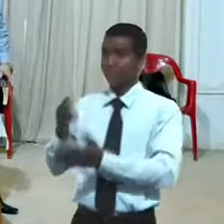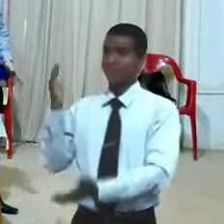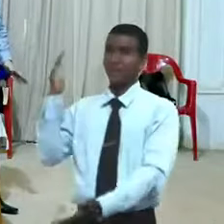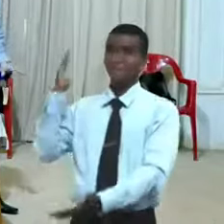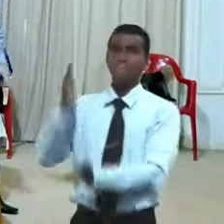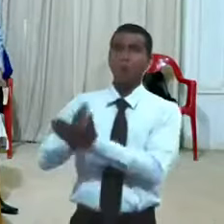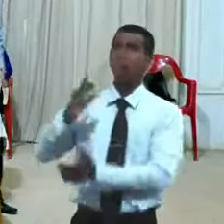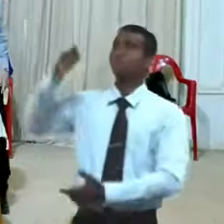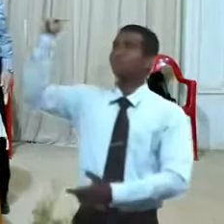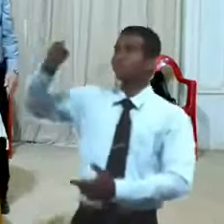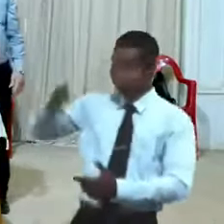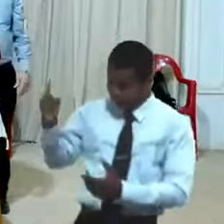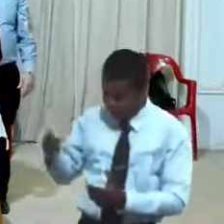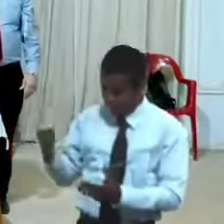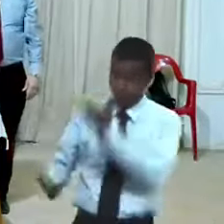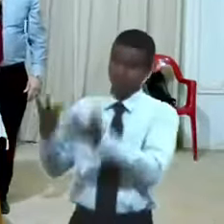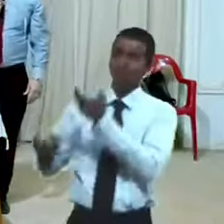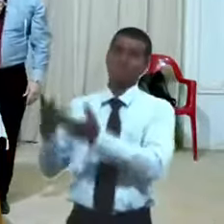volvió ese arrodillo a orar